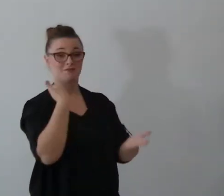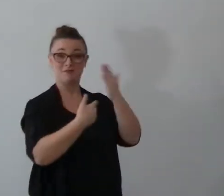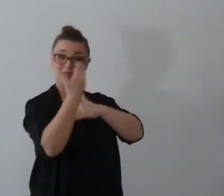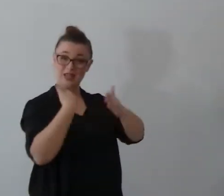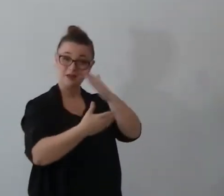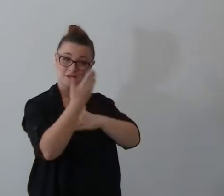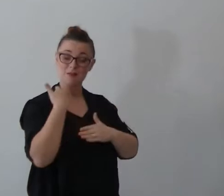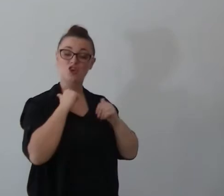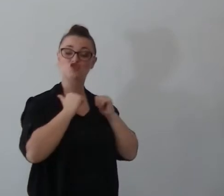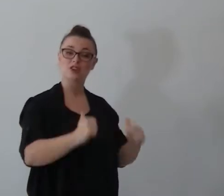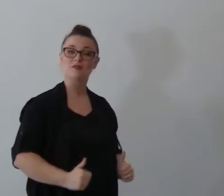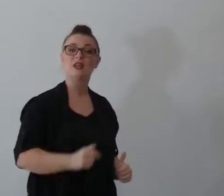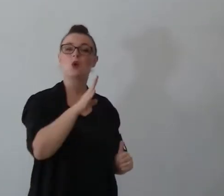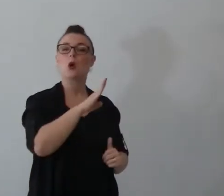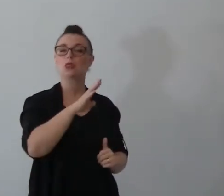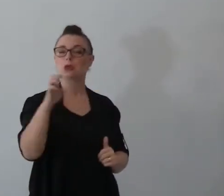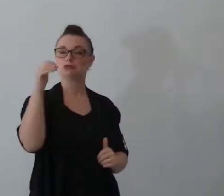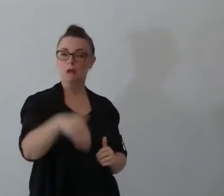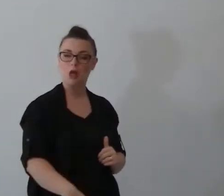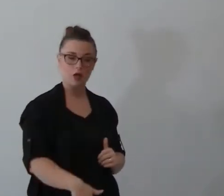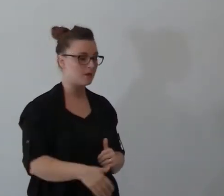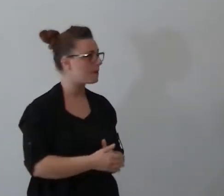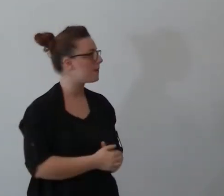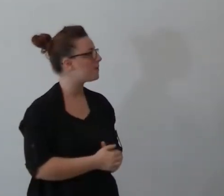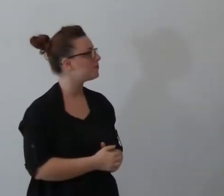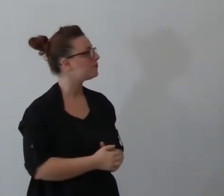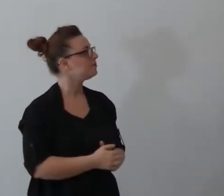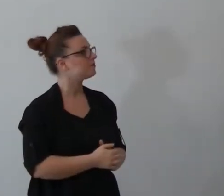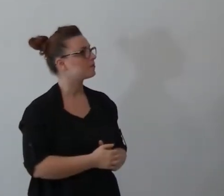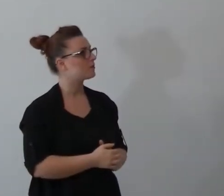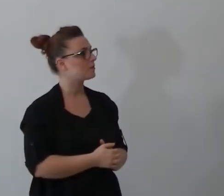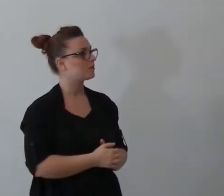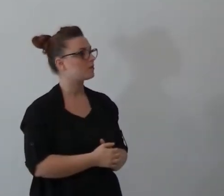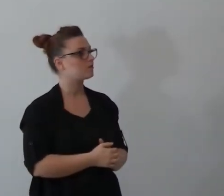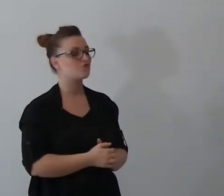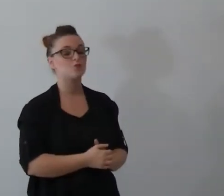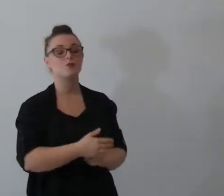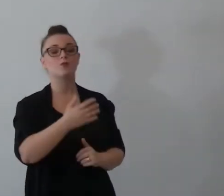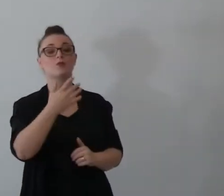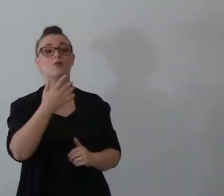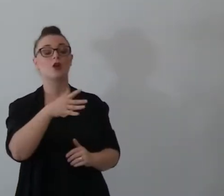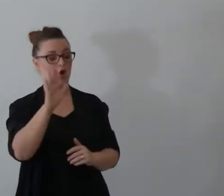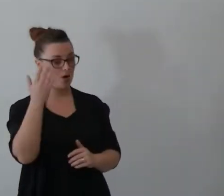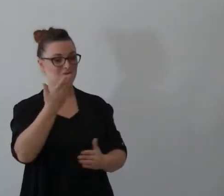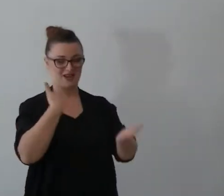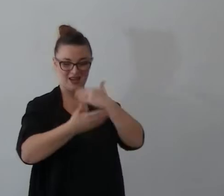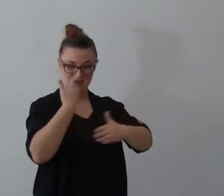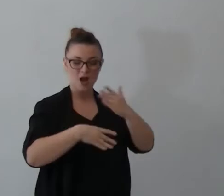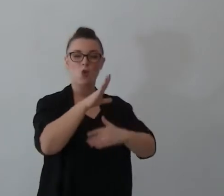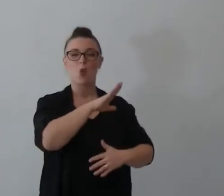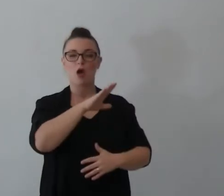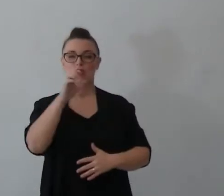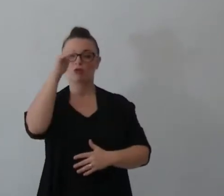civili e nessuno civile piano piano